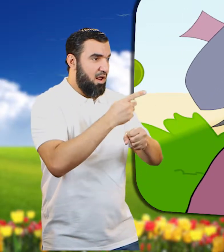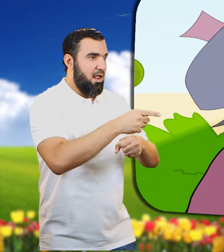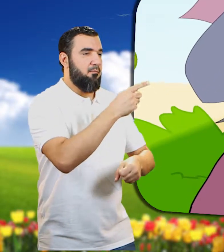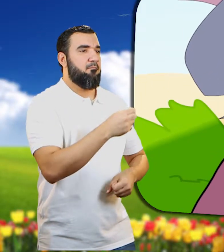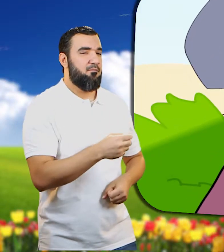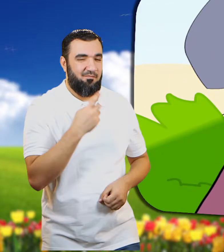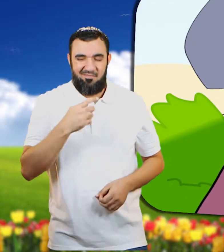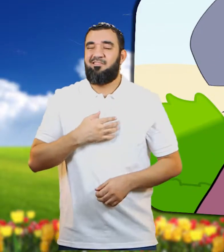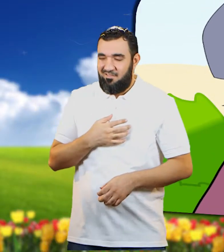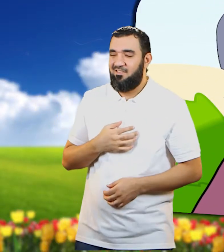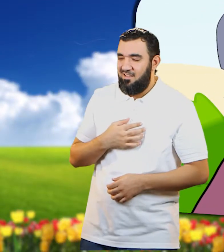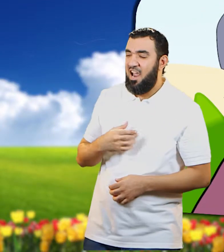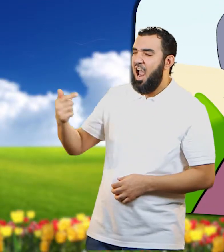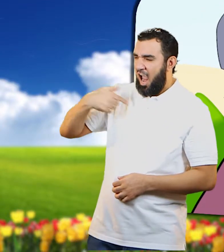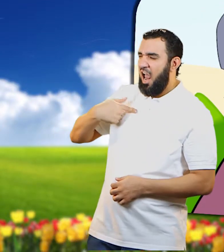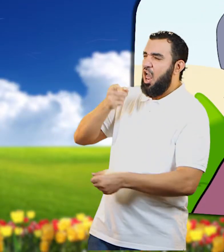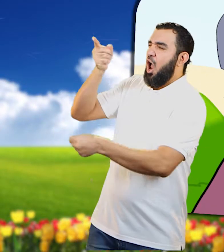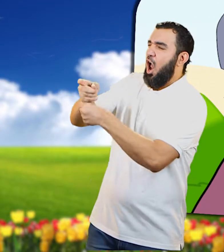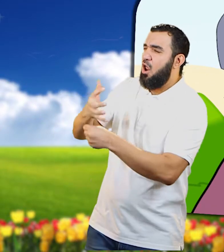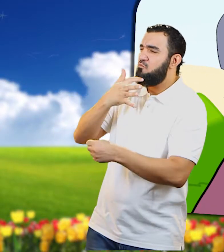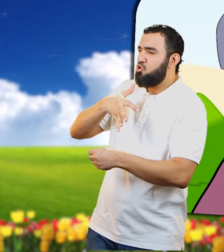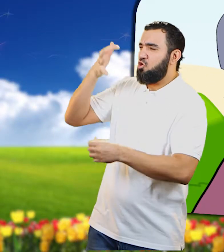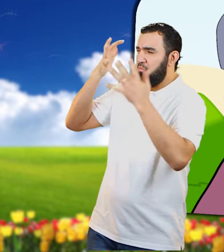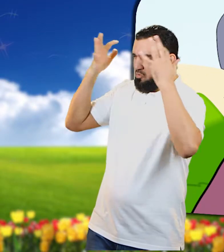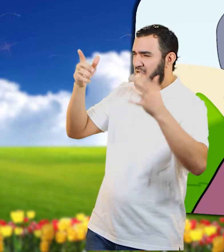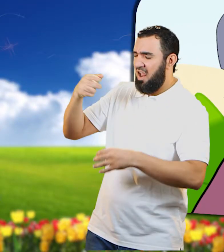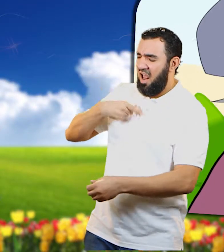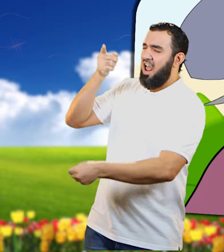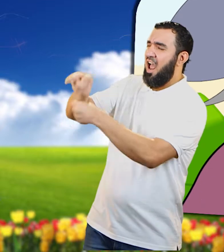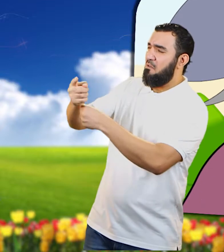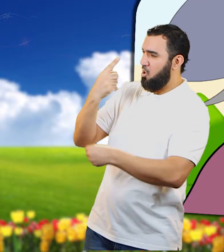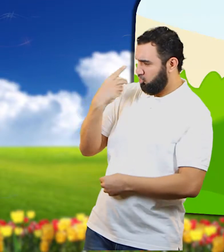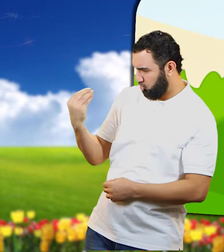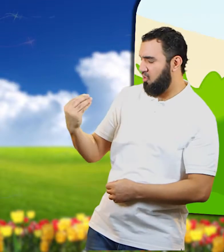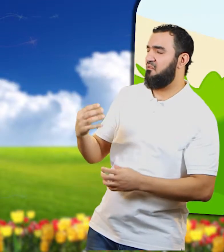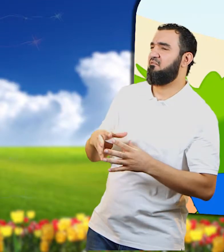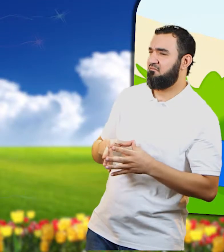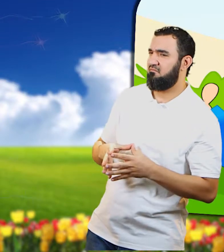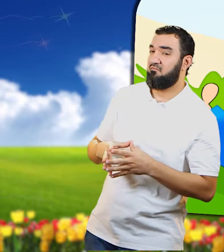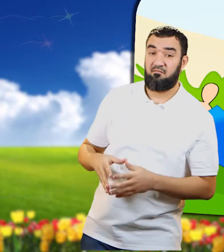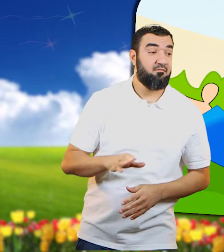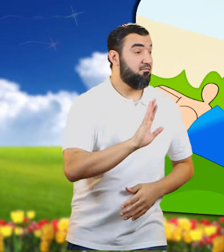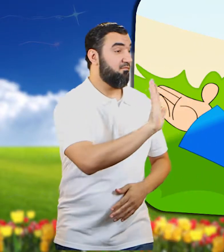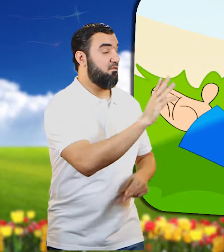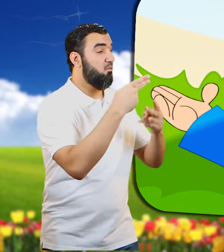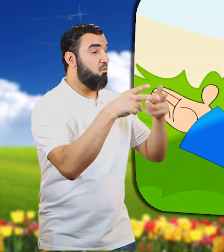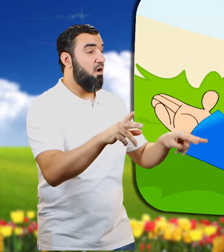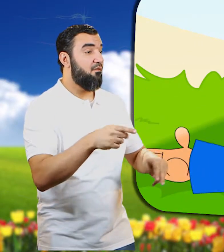بل انا الذي سألقنه درسا وسوف ترون حسنا سوف نرى